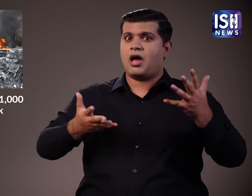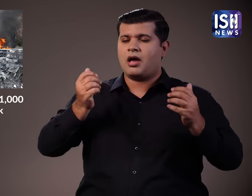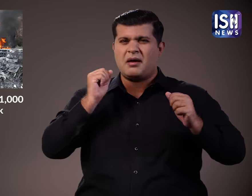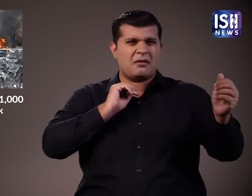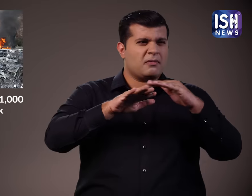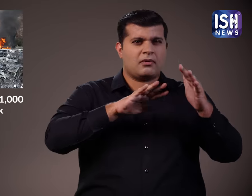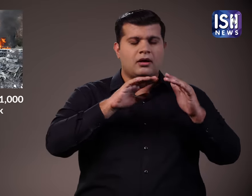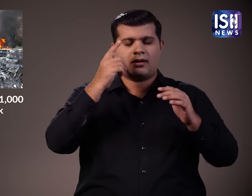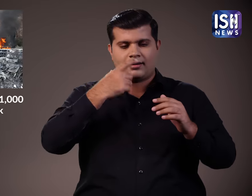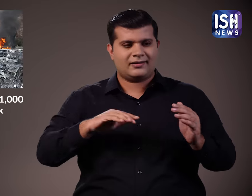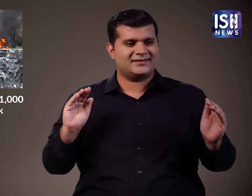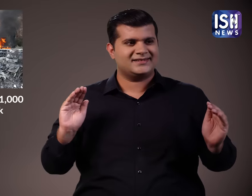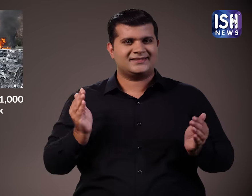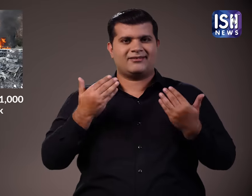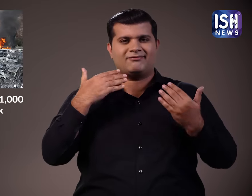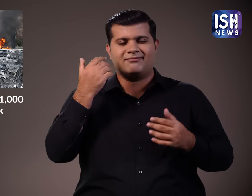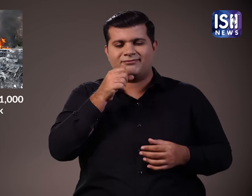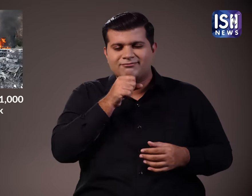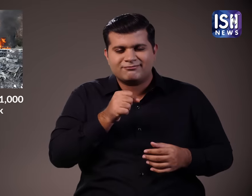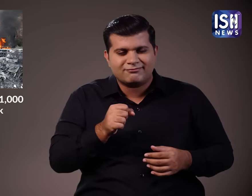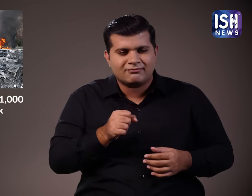दिनों में हिटलर और नाजियों के हमले जेले थे